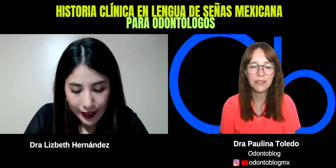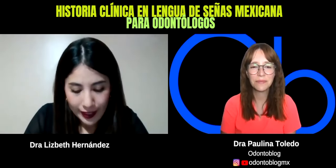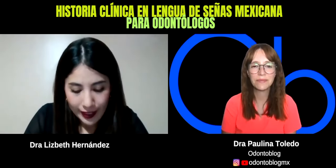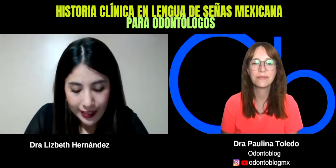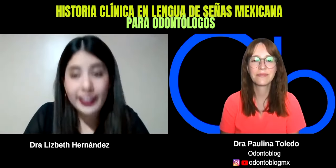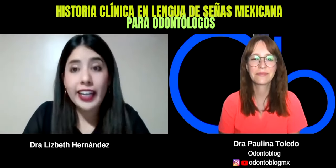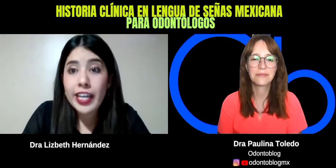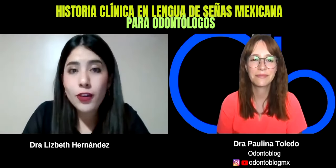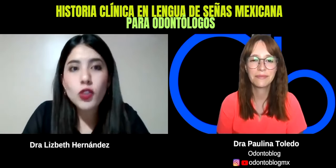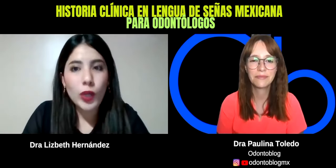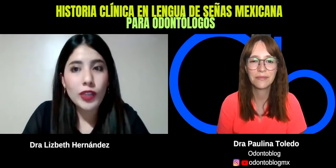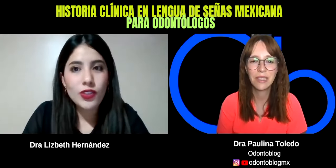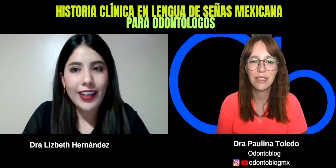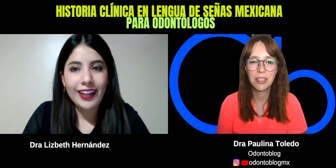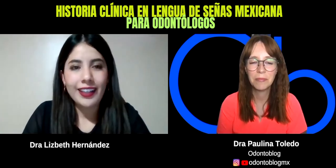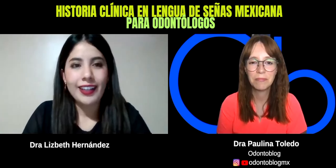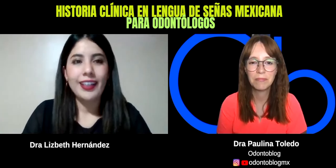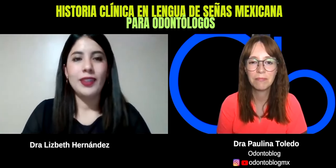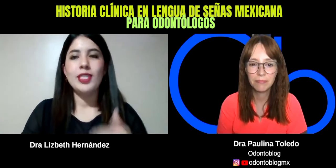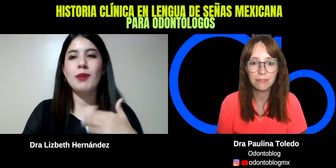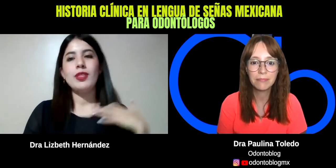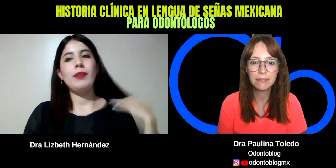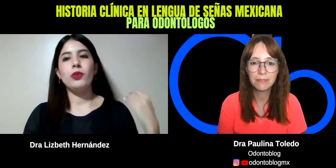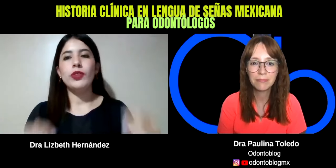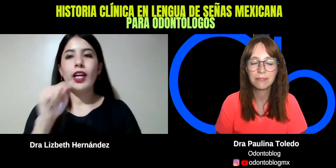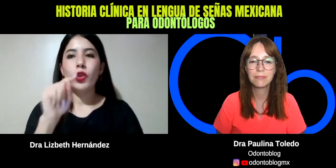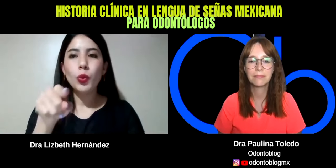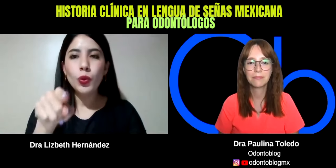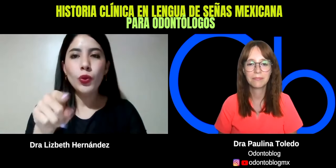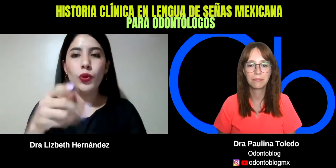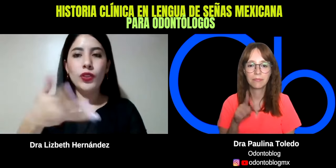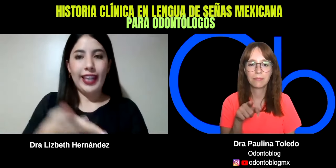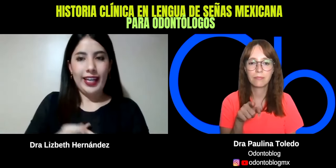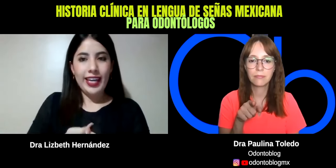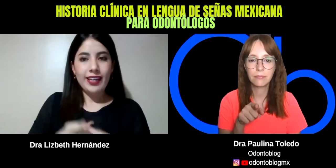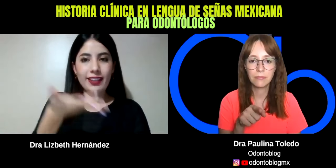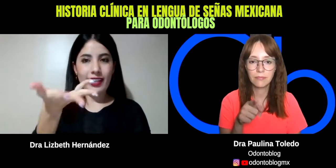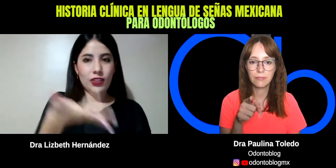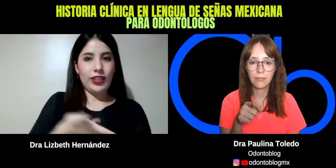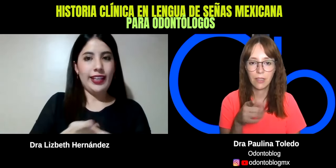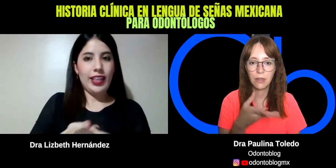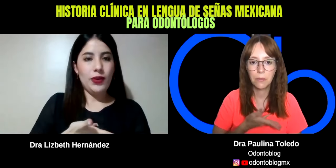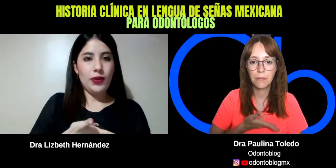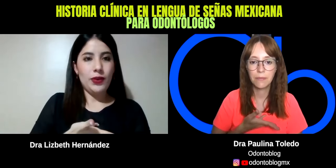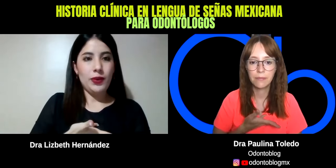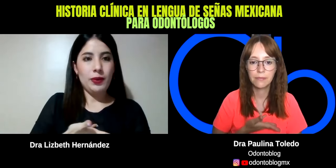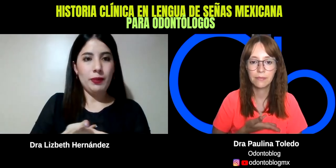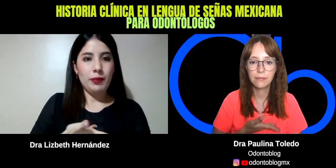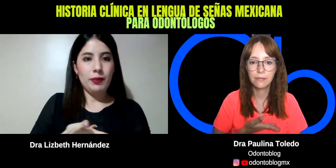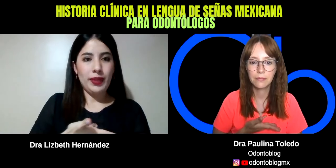Si tiene hijos, ¿cuántos tiene? Entonces vamos a preguntar, tú, tener, que es con el dedo meñique,